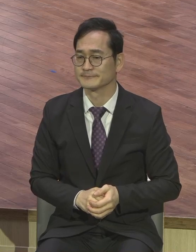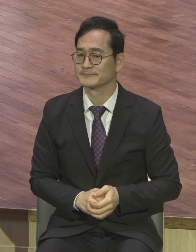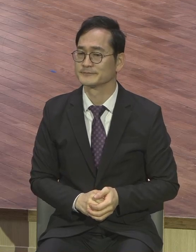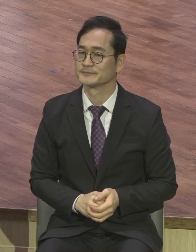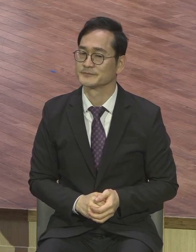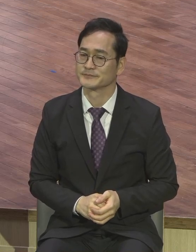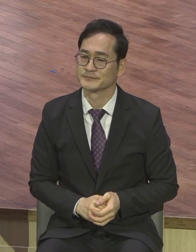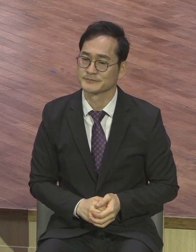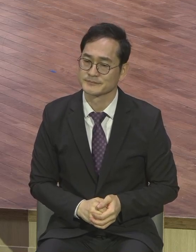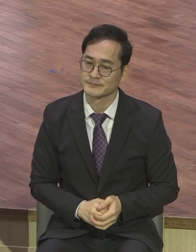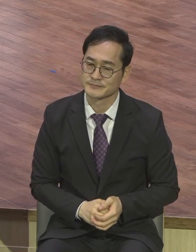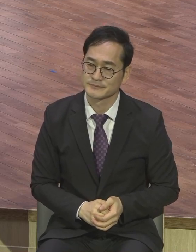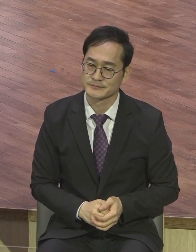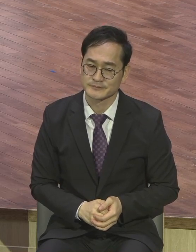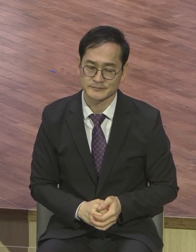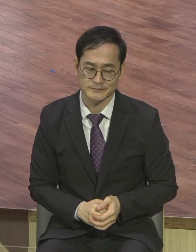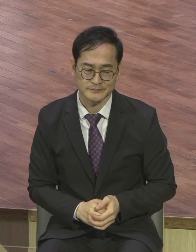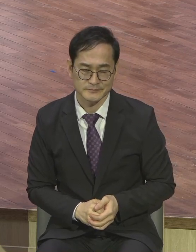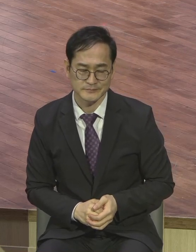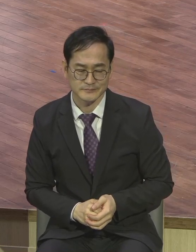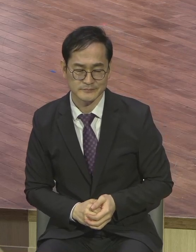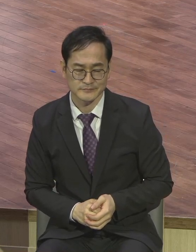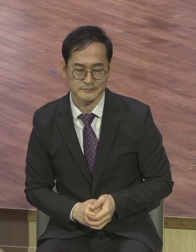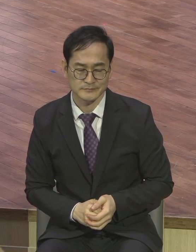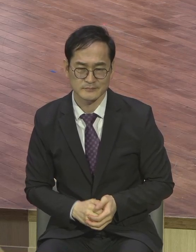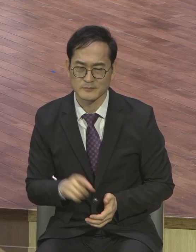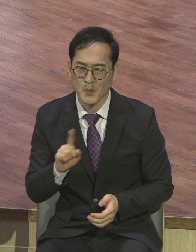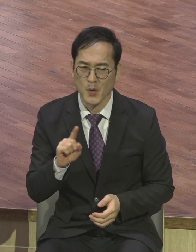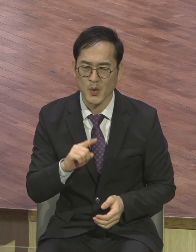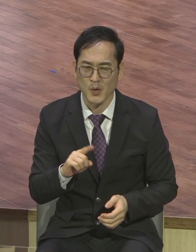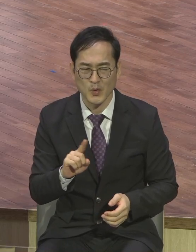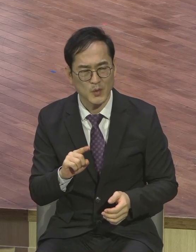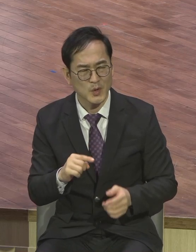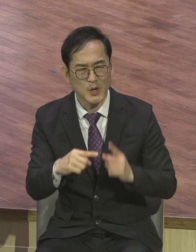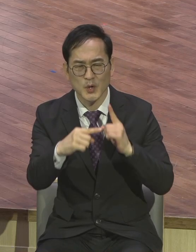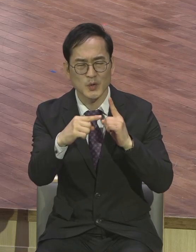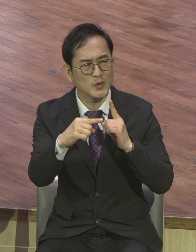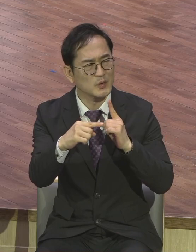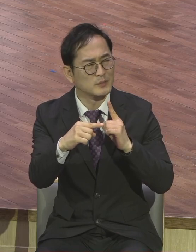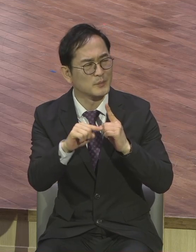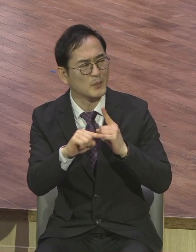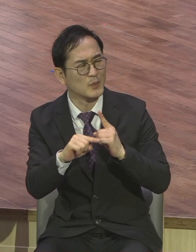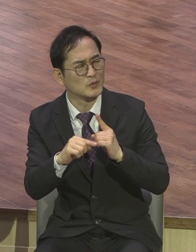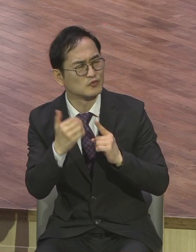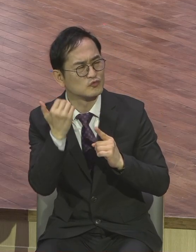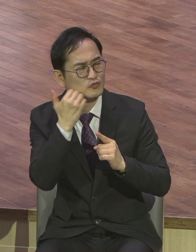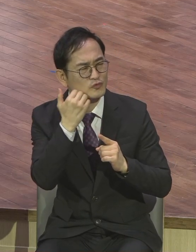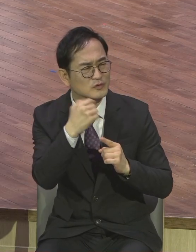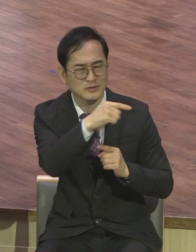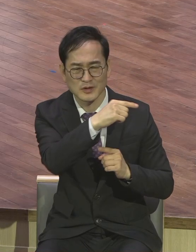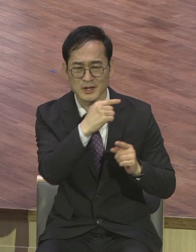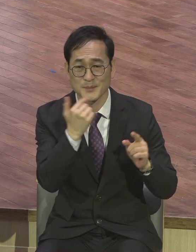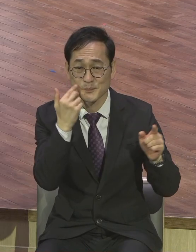긍정적 사고방식 떠들던 로봇 슬림 교회 문 닫았잖아요 부도 나가지고 내가 가봤어요.